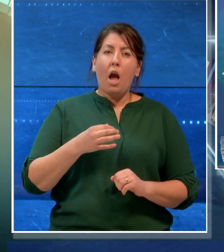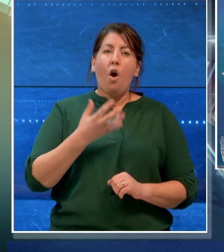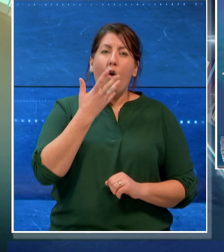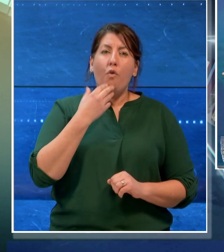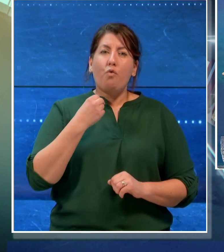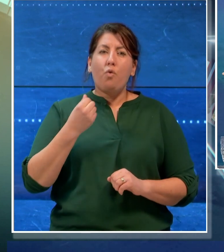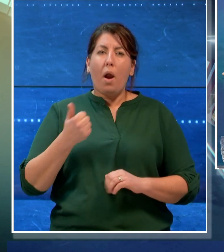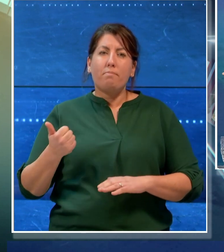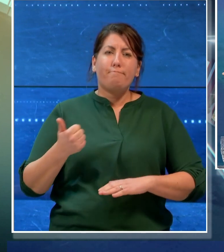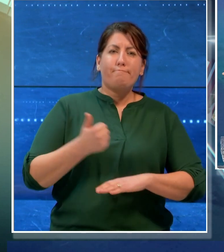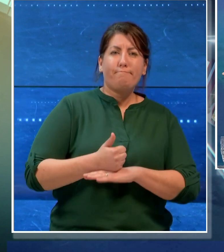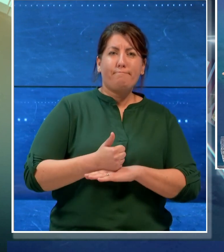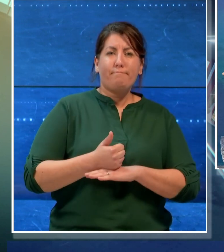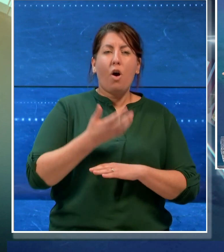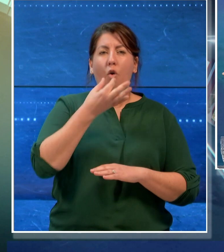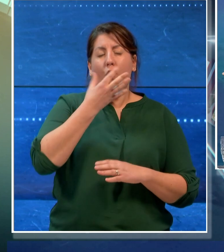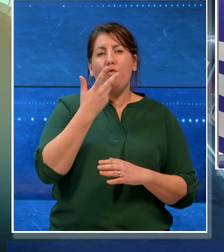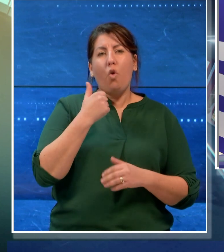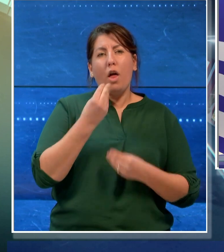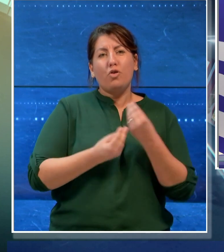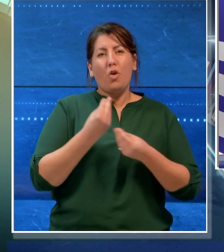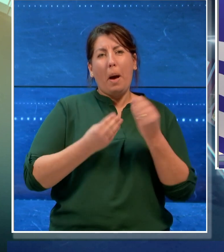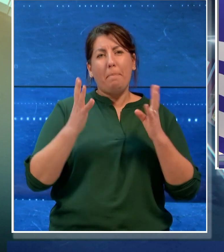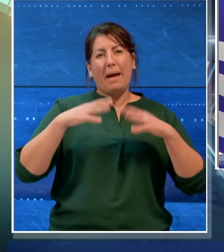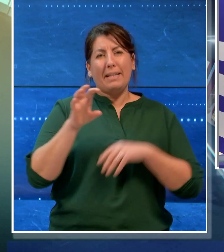linea la partita delle europee.